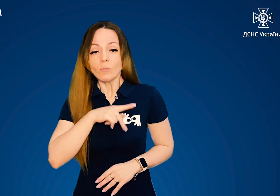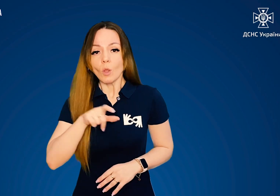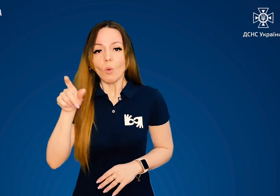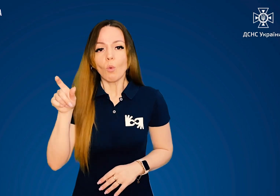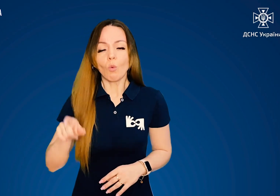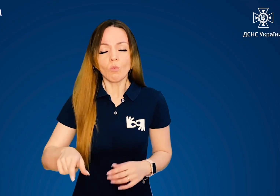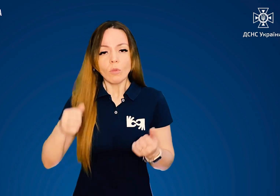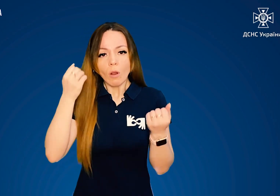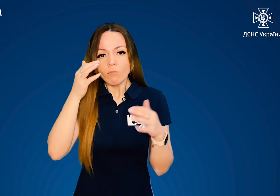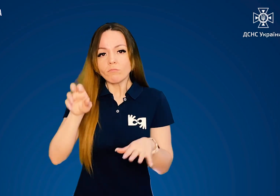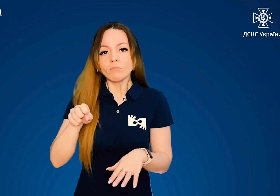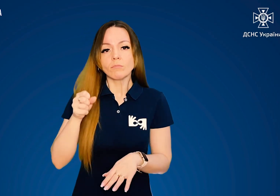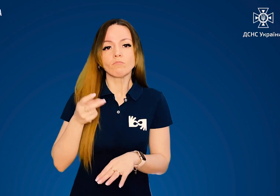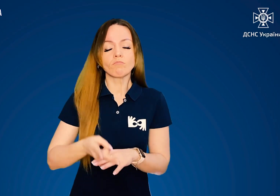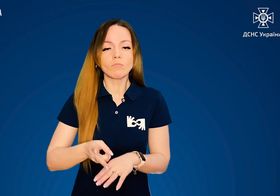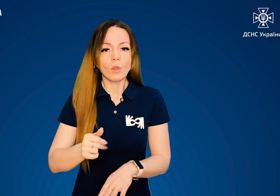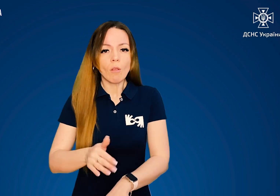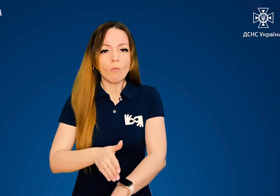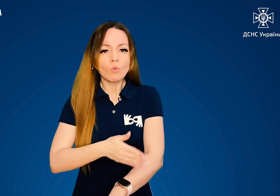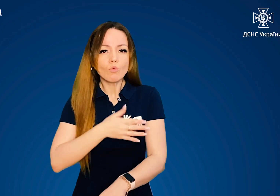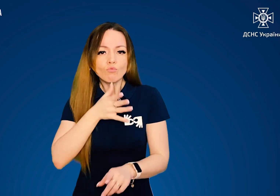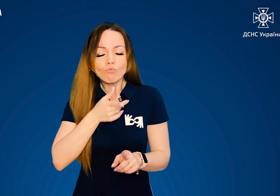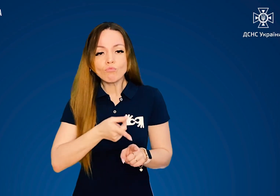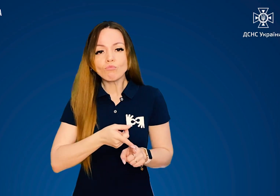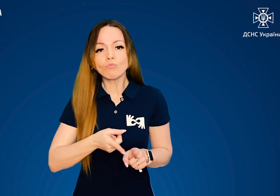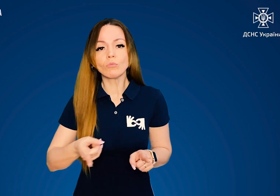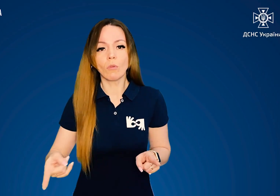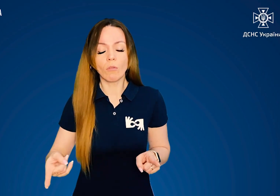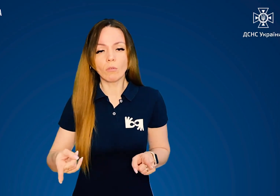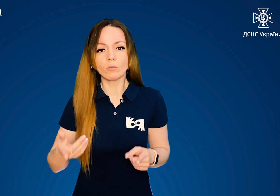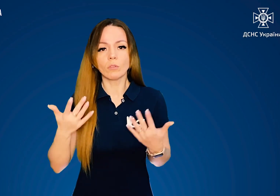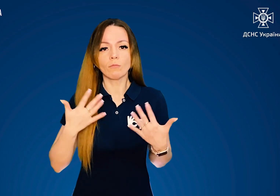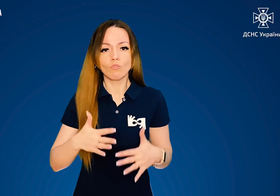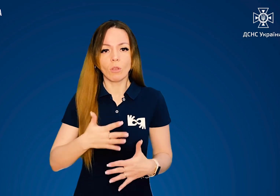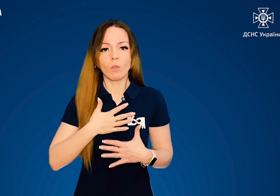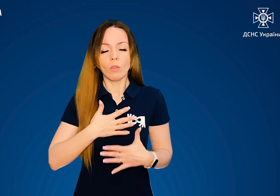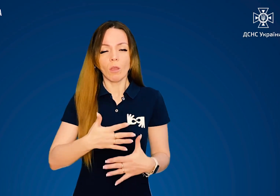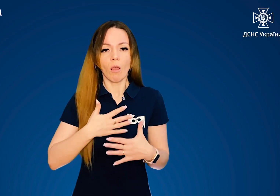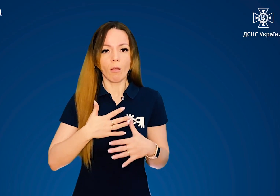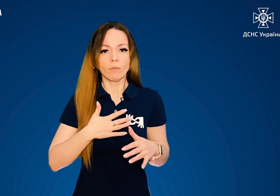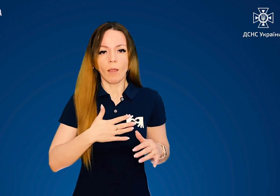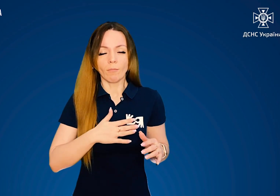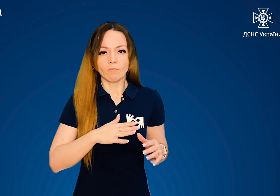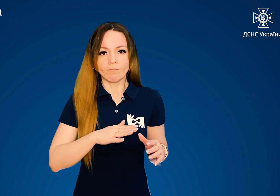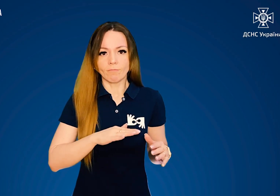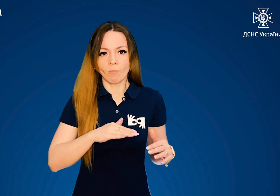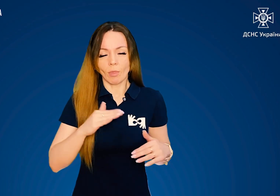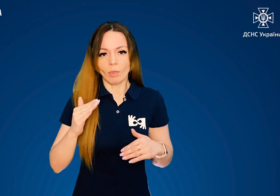отруєнні людина втрачає свідомість на тривалий час, виникає розлад дихання.